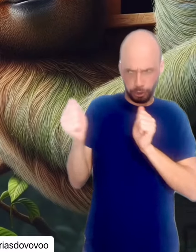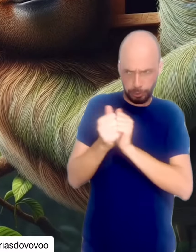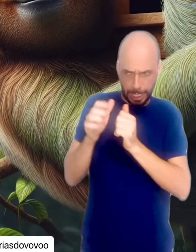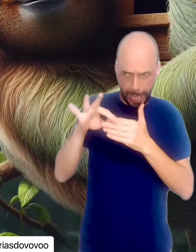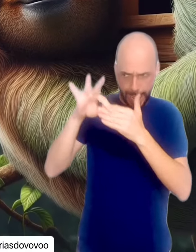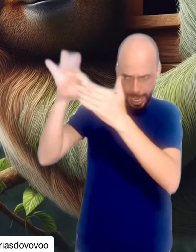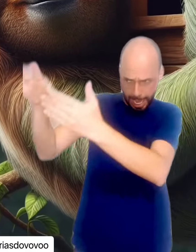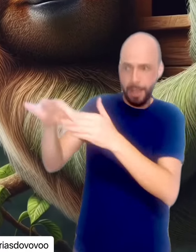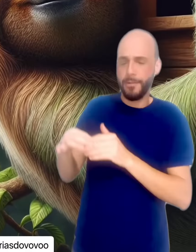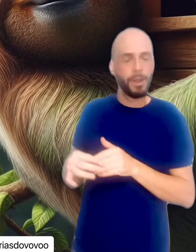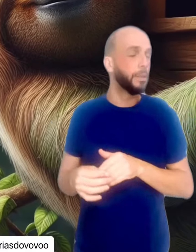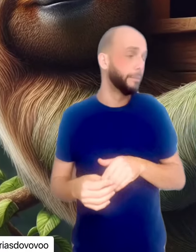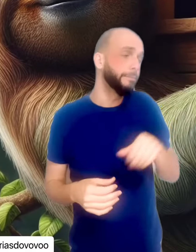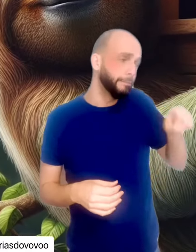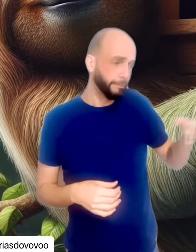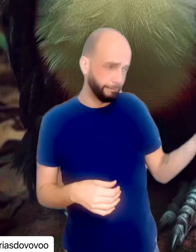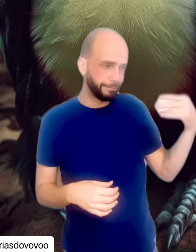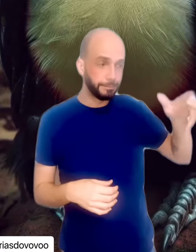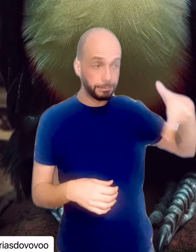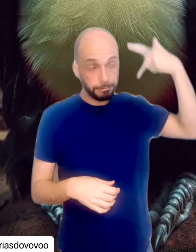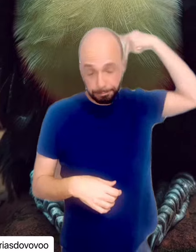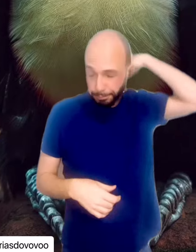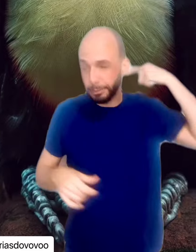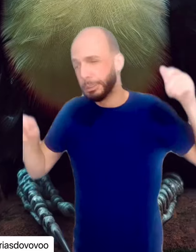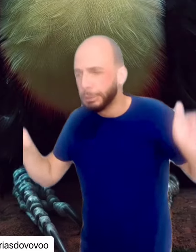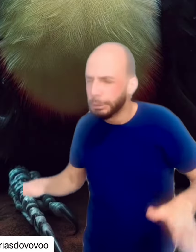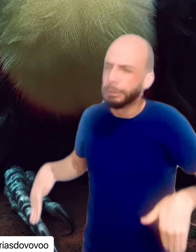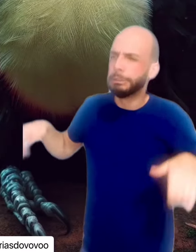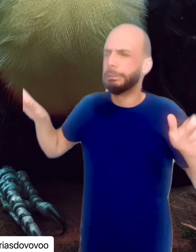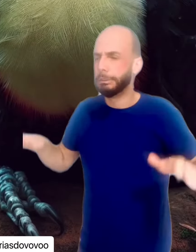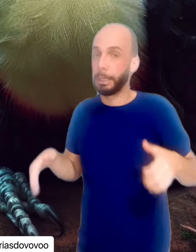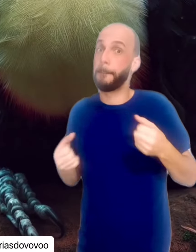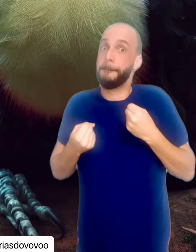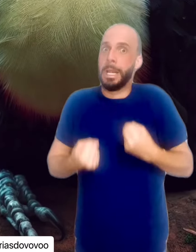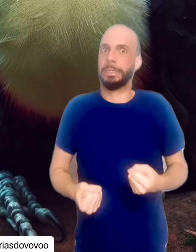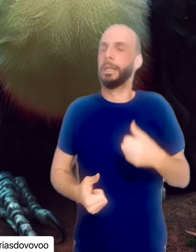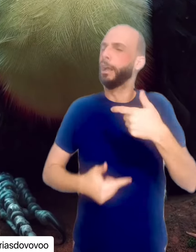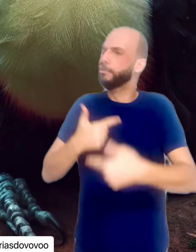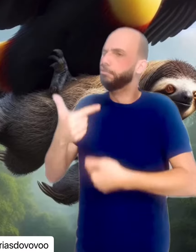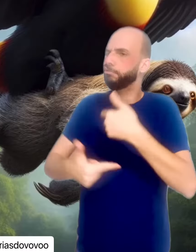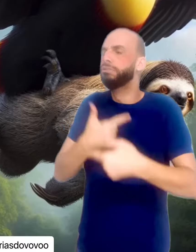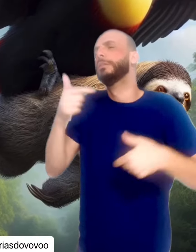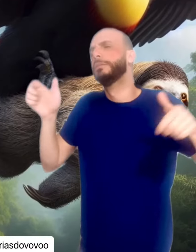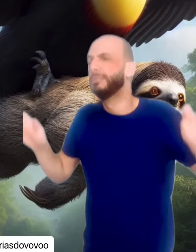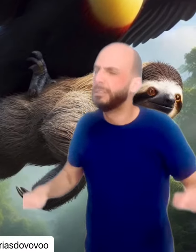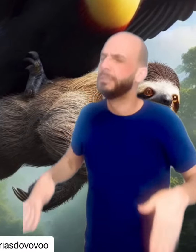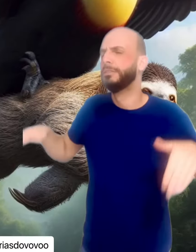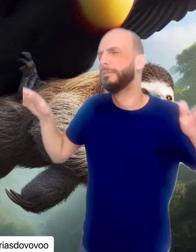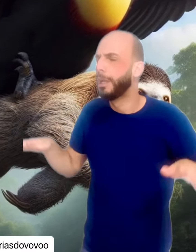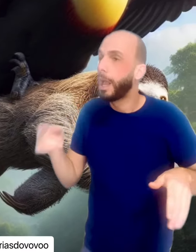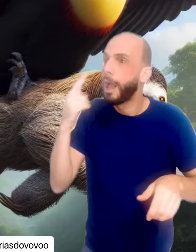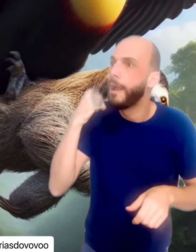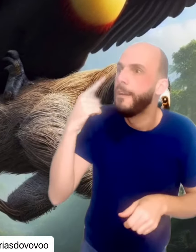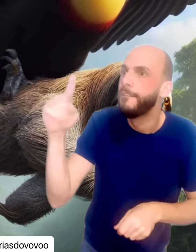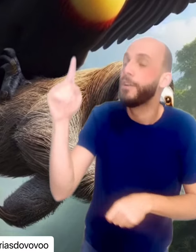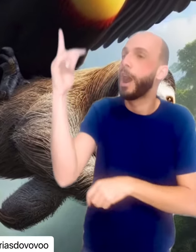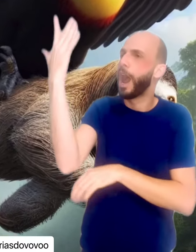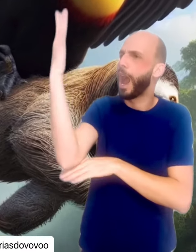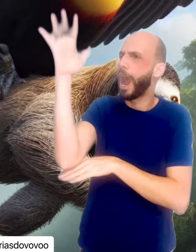amigo? Pode me levar? Sim, disse ele. Ele saiu os tampos e barrancos tentando voar carregando a